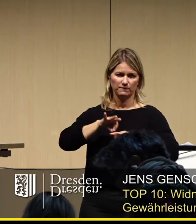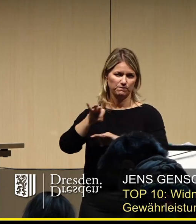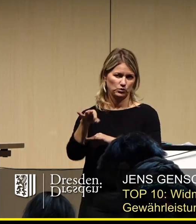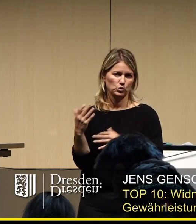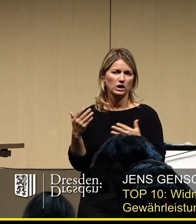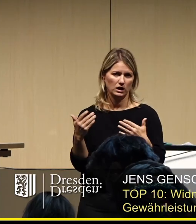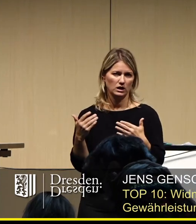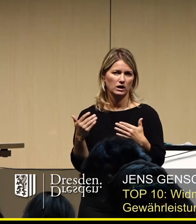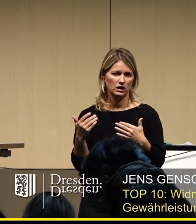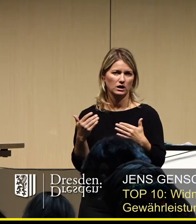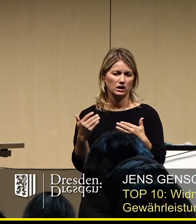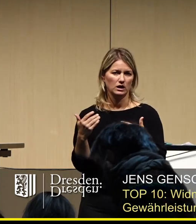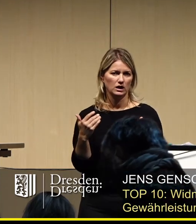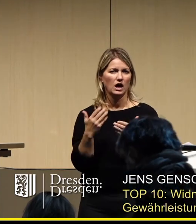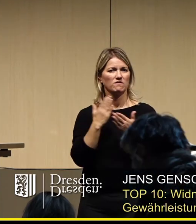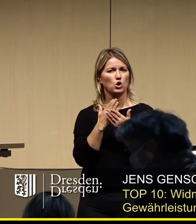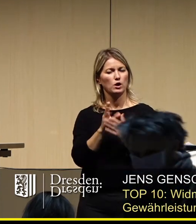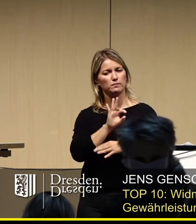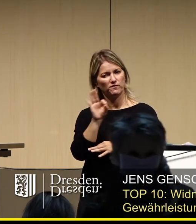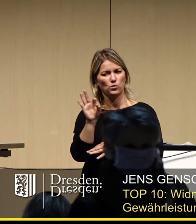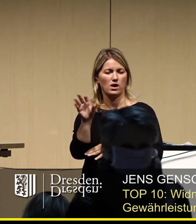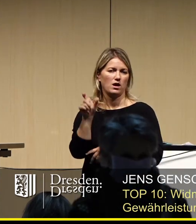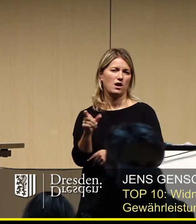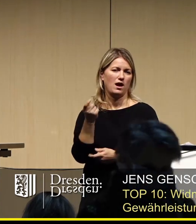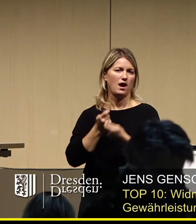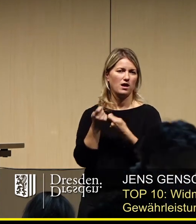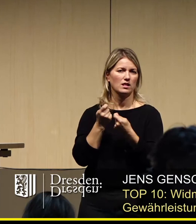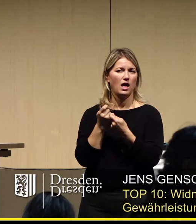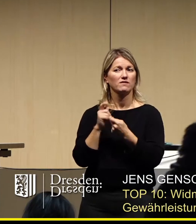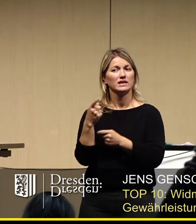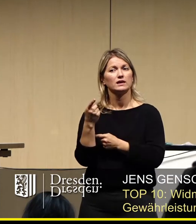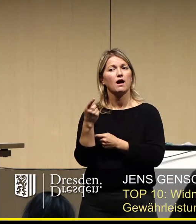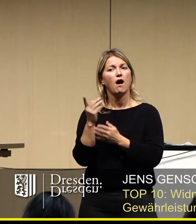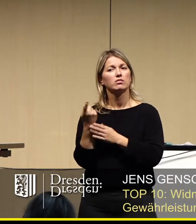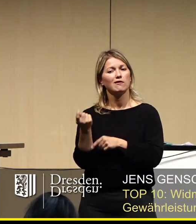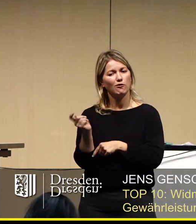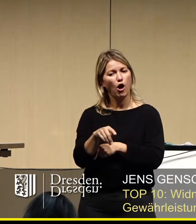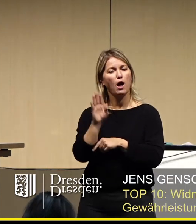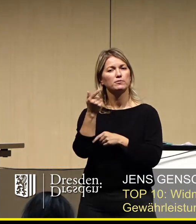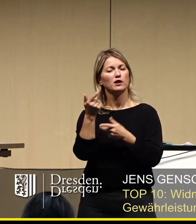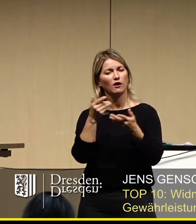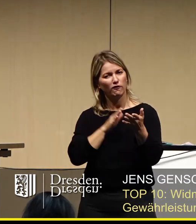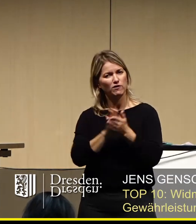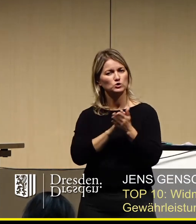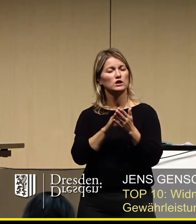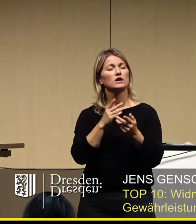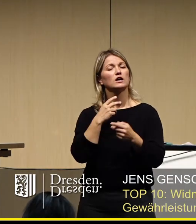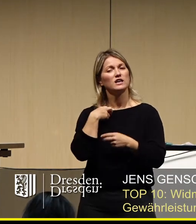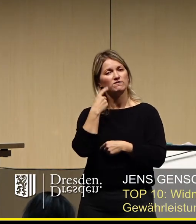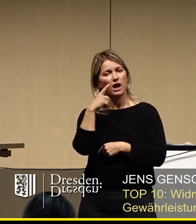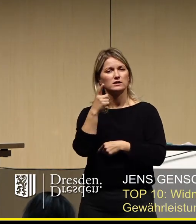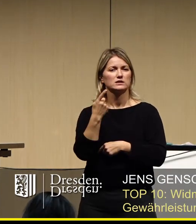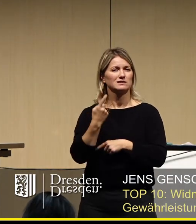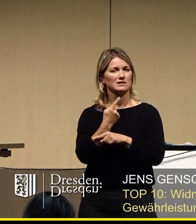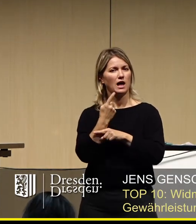dass wir den Händlern sozusagen eine gewisse Motivation zu geben, versucht es in diesen schweren Zeiten, wenn